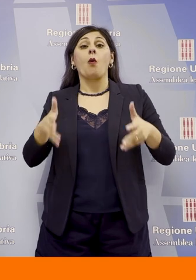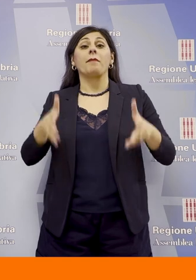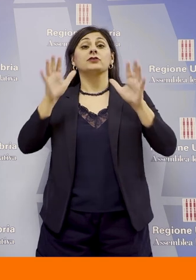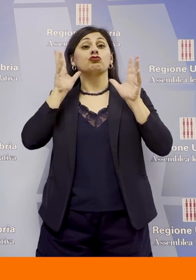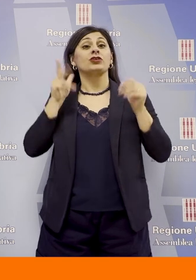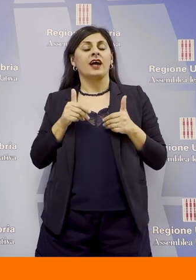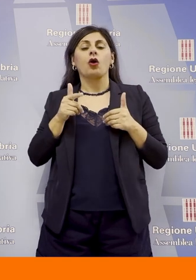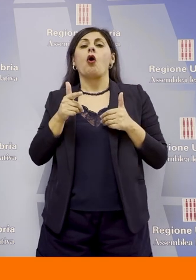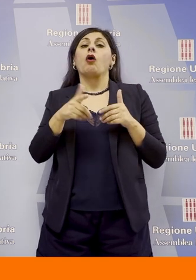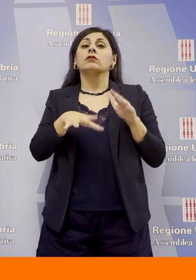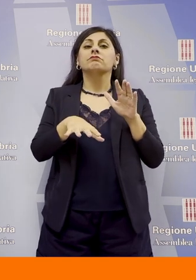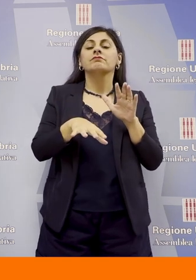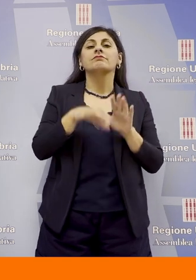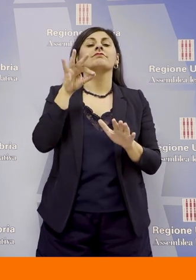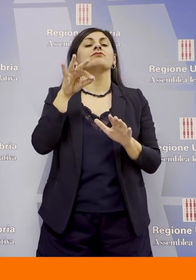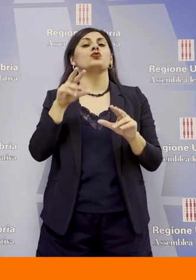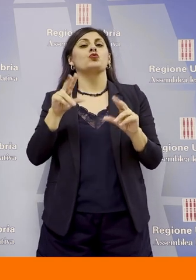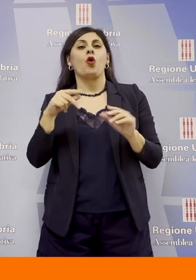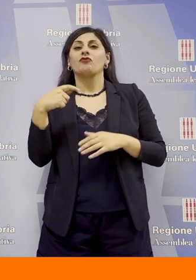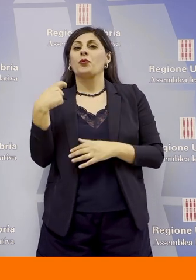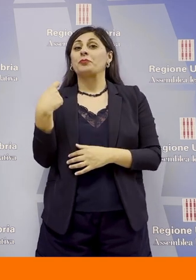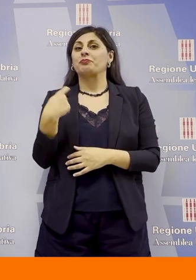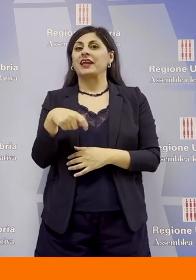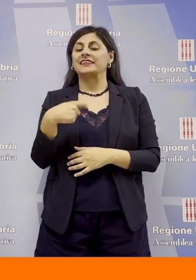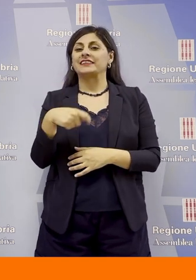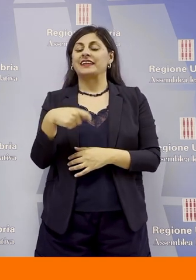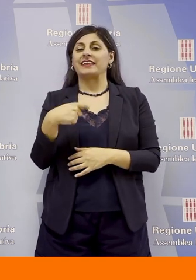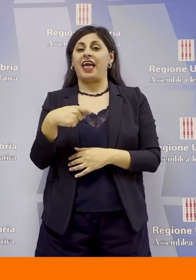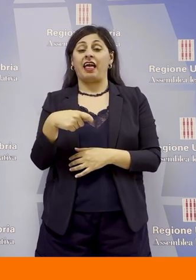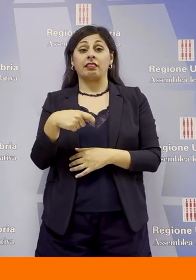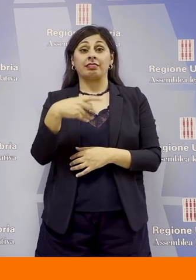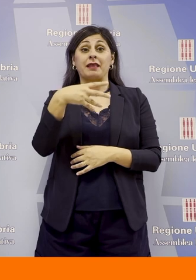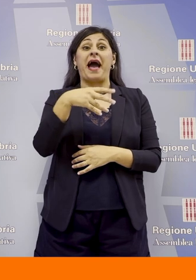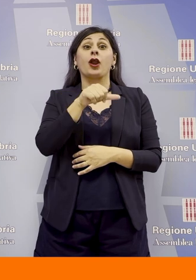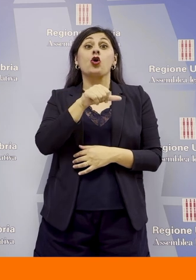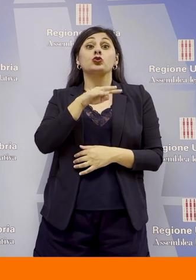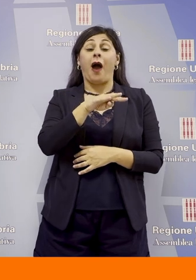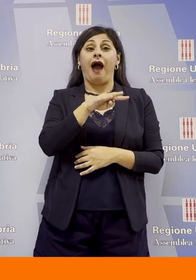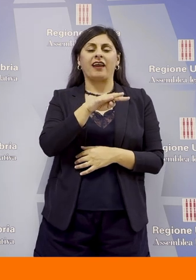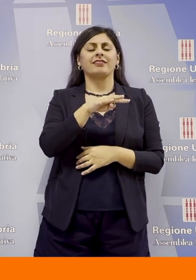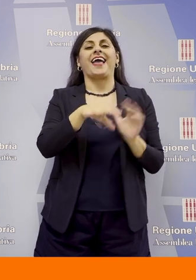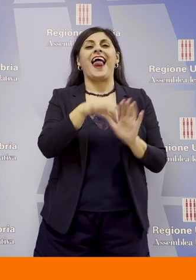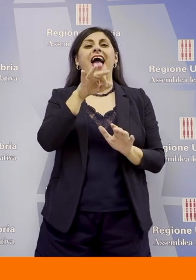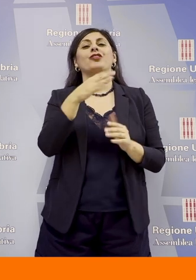Cesaroni ha eletto il nuovo presidente a Marco Squarta, eletto in Parlamento Europeo,